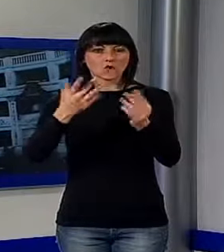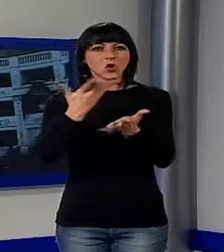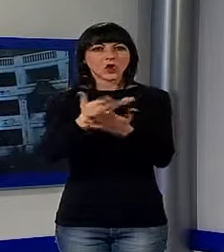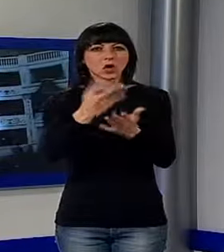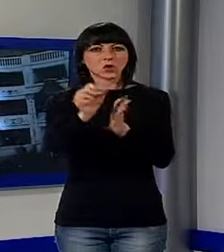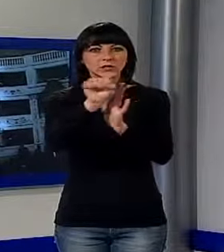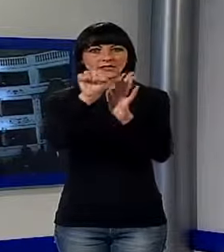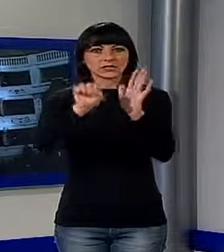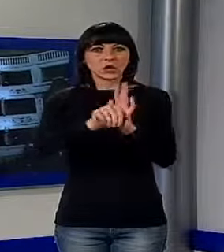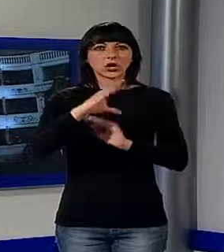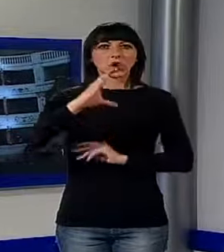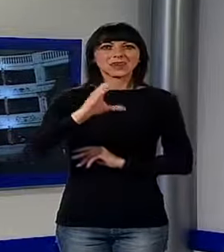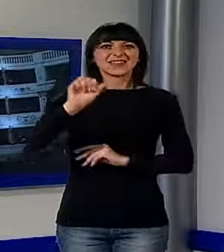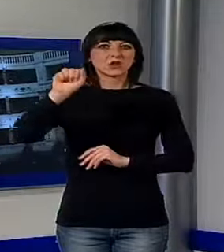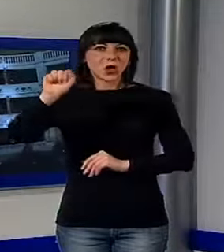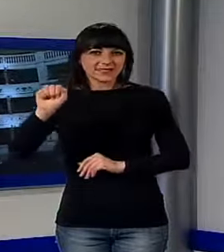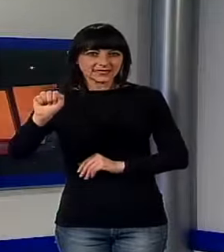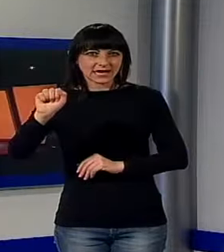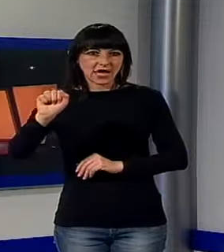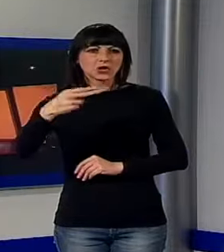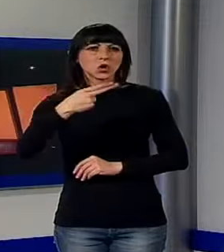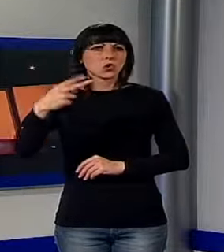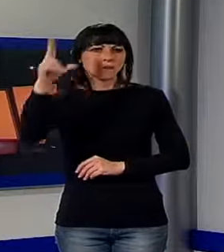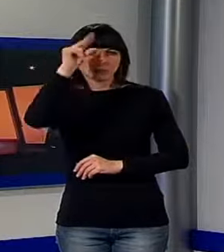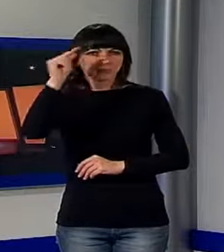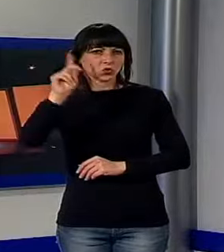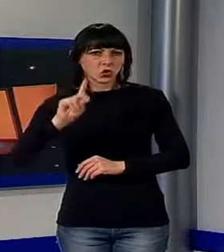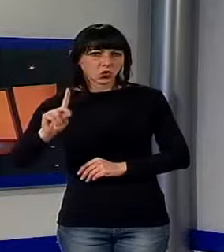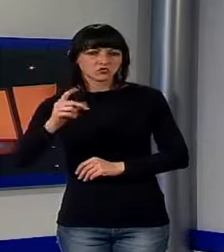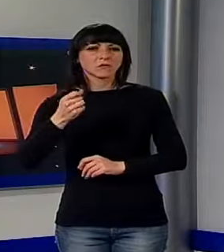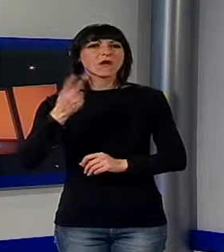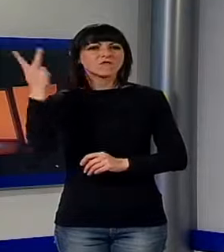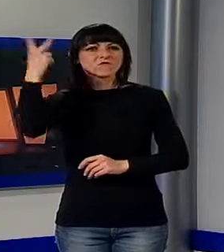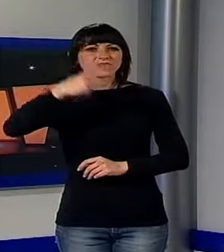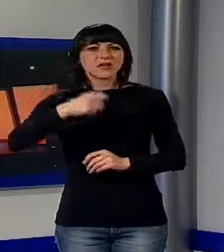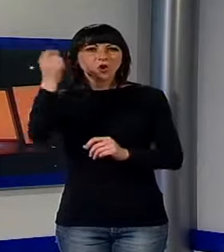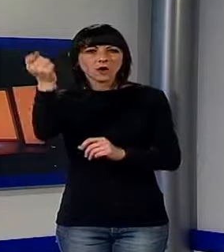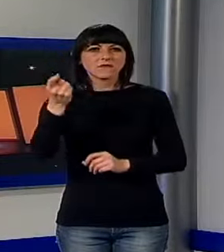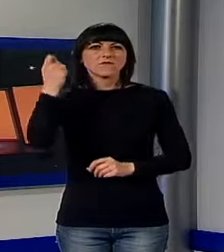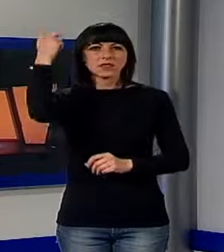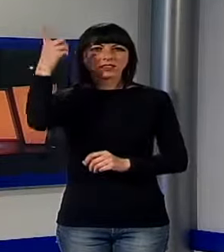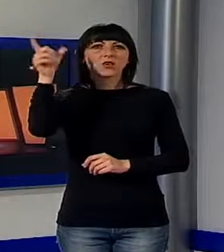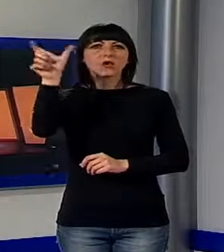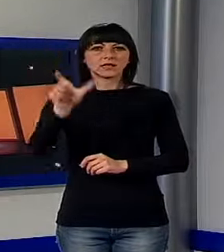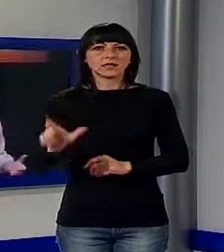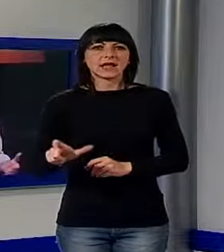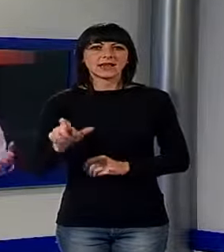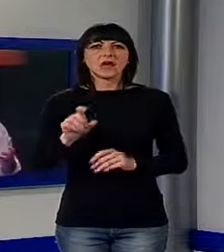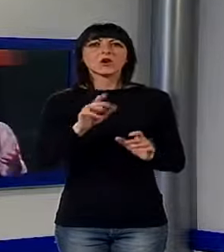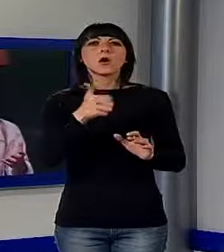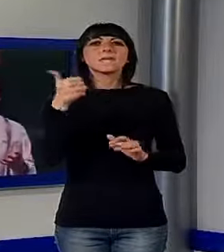nome meno noto di quanto dovuto, ma in verità considerato uno dei più grandi inventori italiani del Novecento,